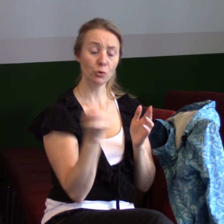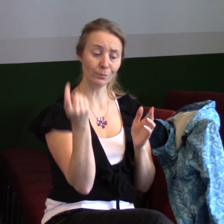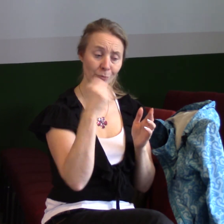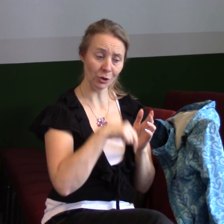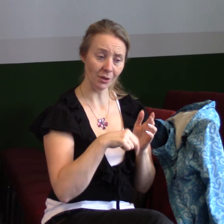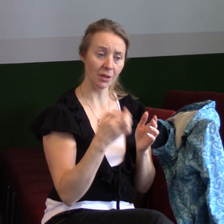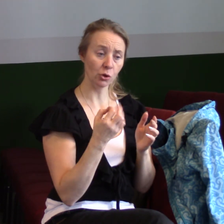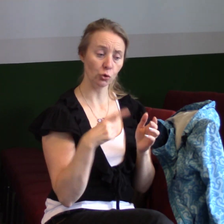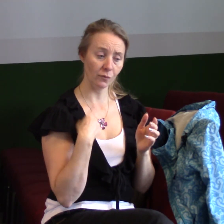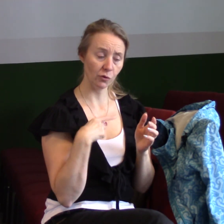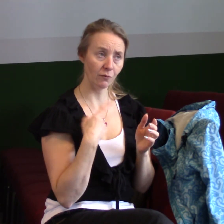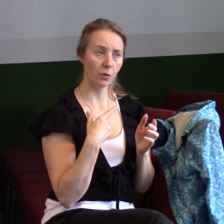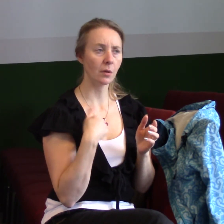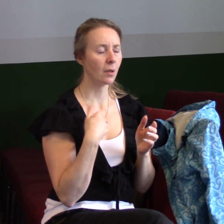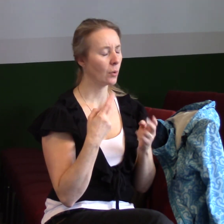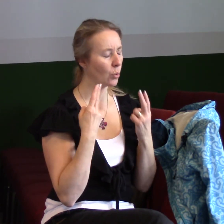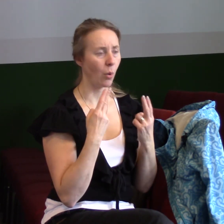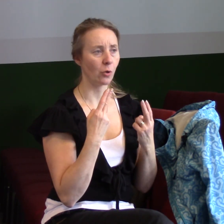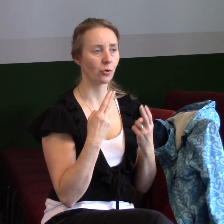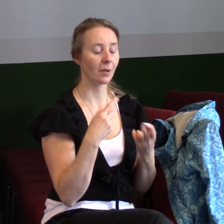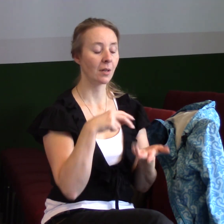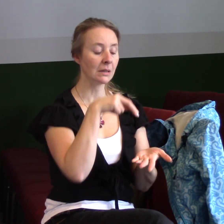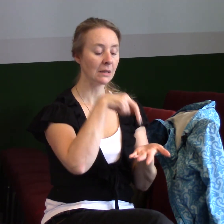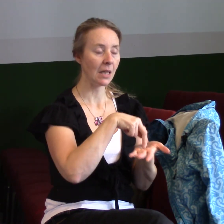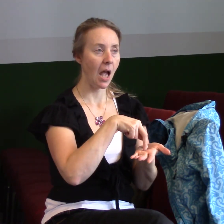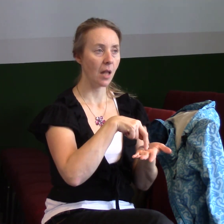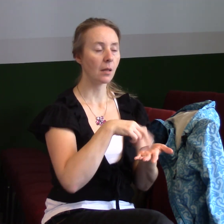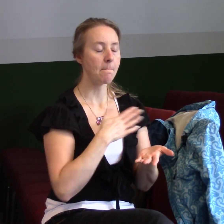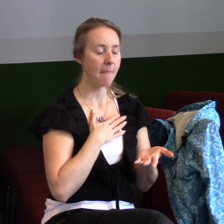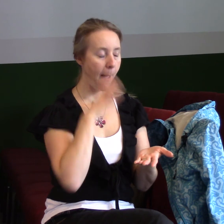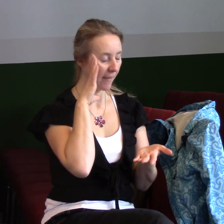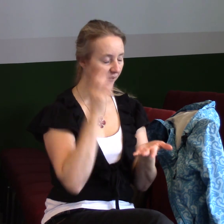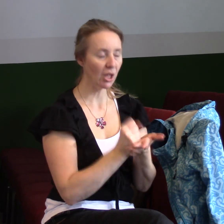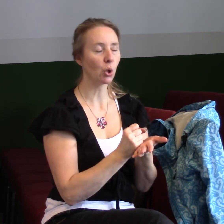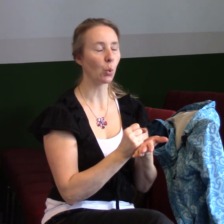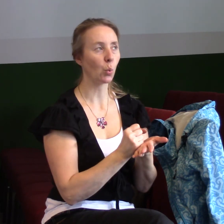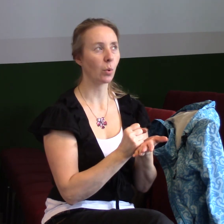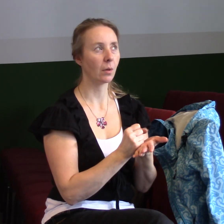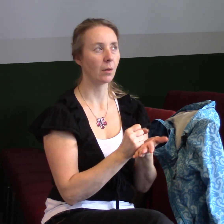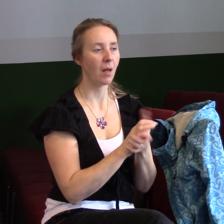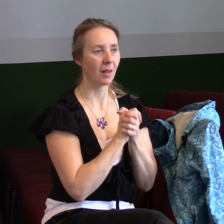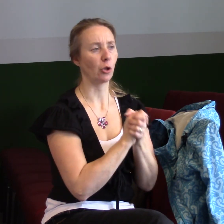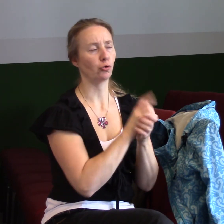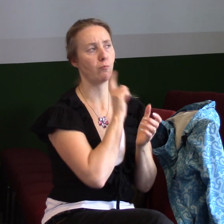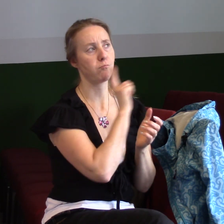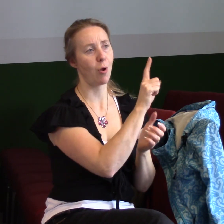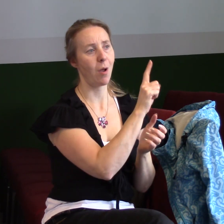věc intelektu. To je věc, která vychází z hloubky nitra, kdy jável se tě snaží